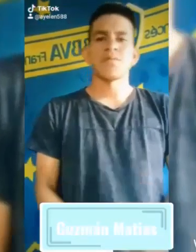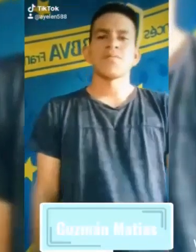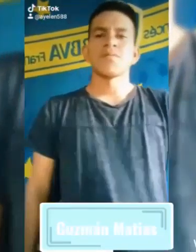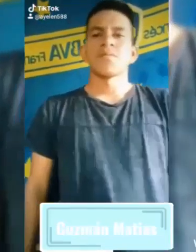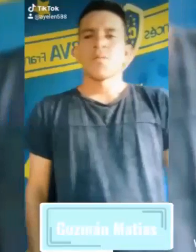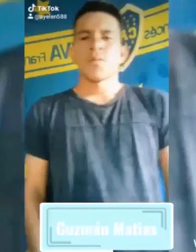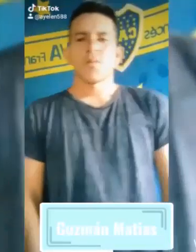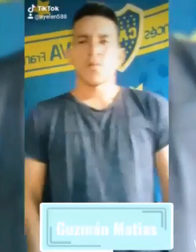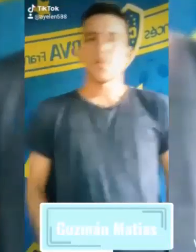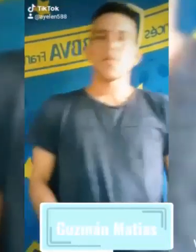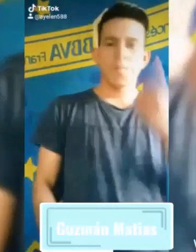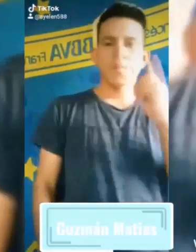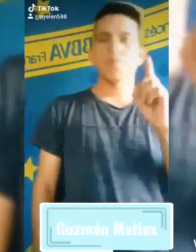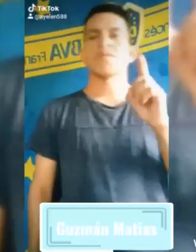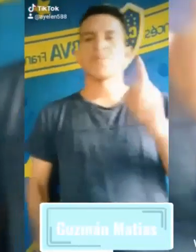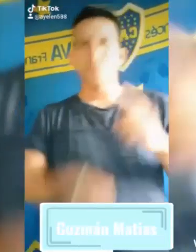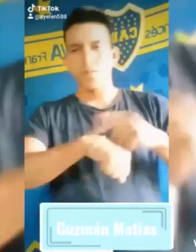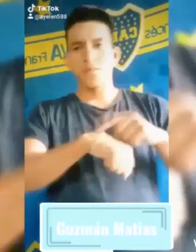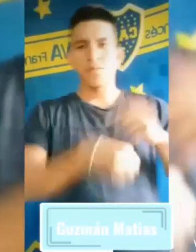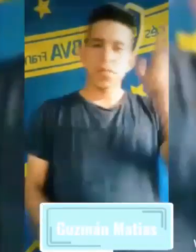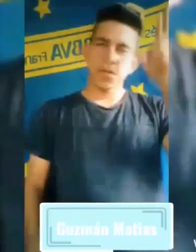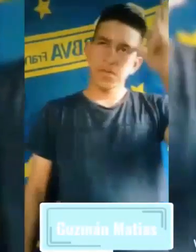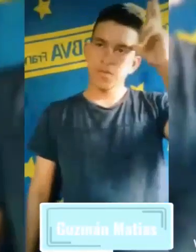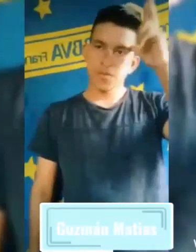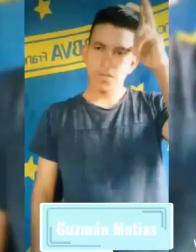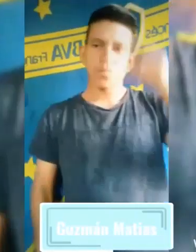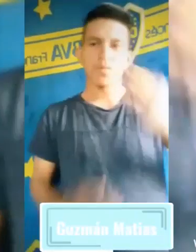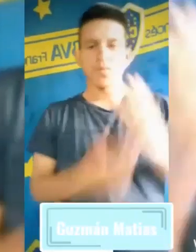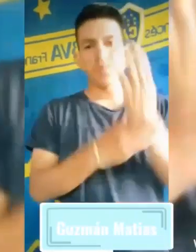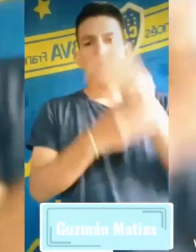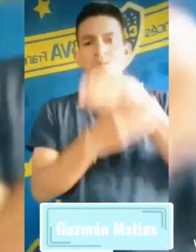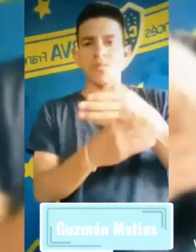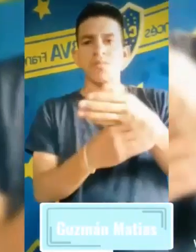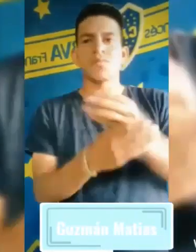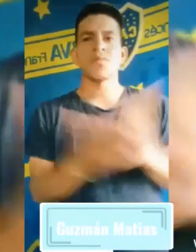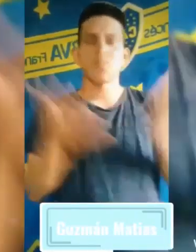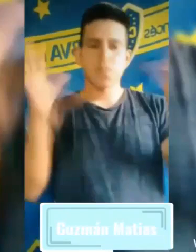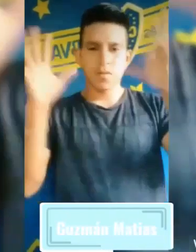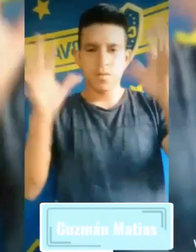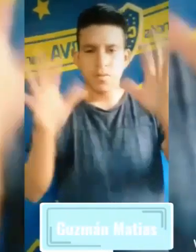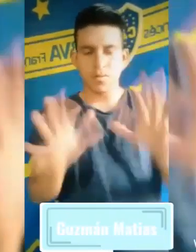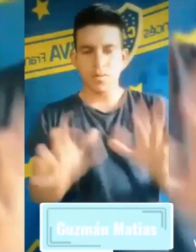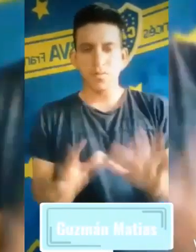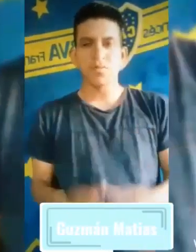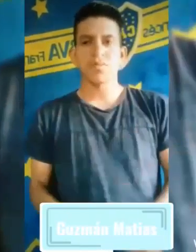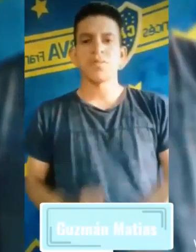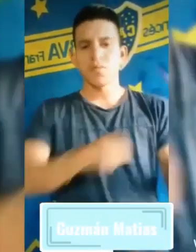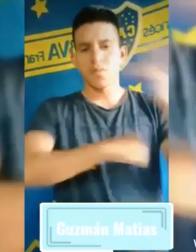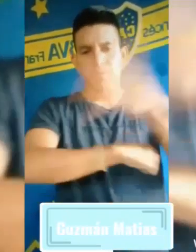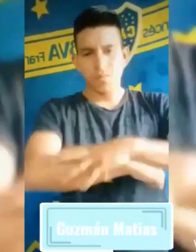Pero son las ocho y ha salido, aplaudir a tu ventana me